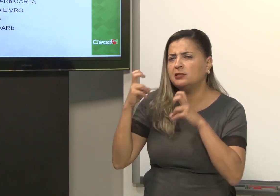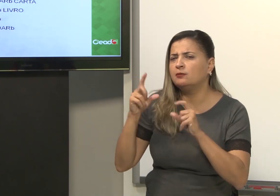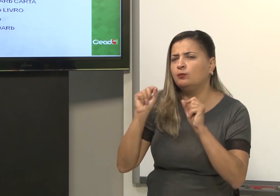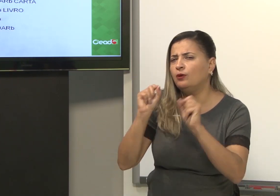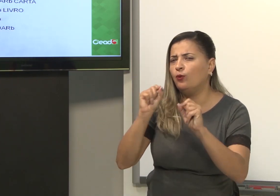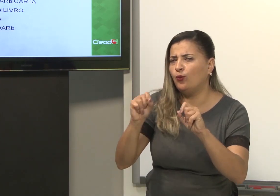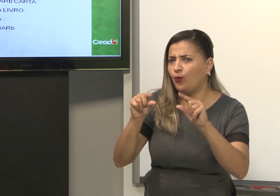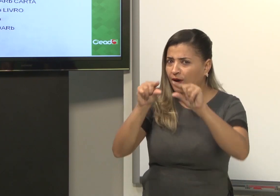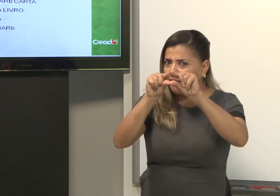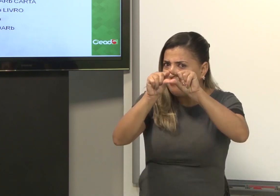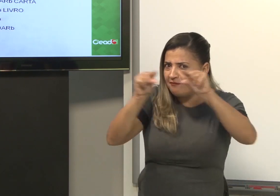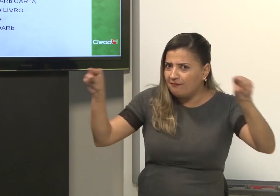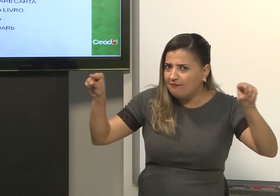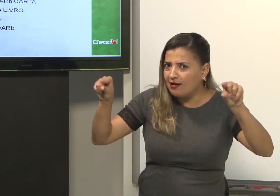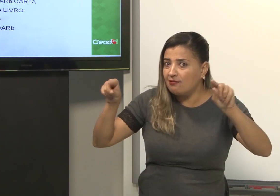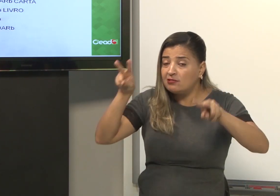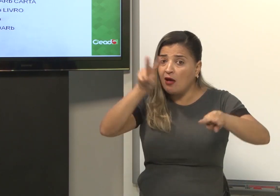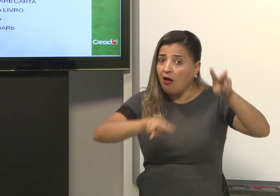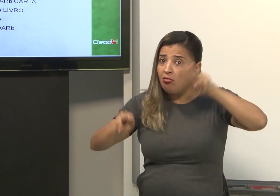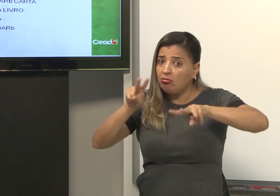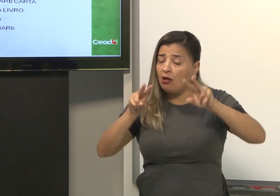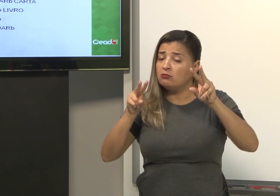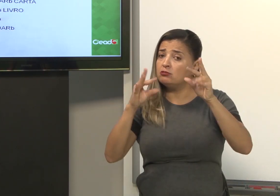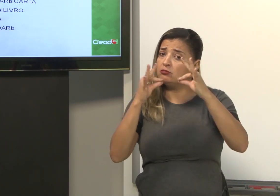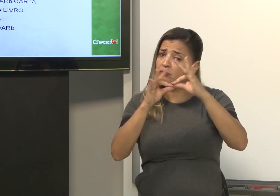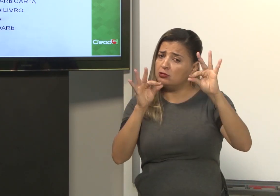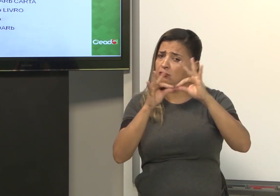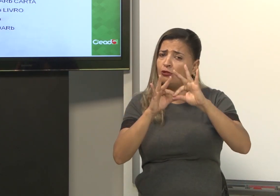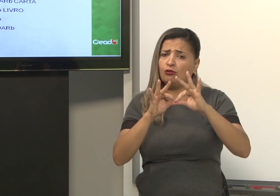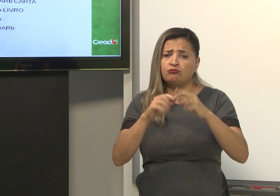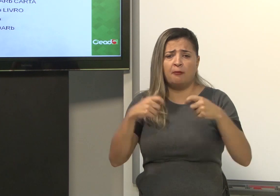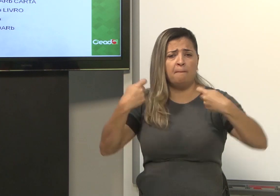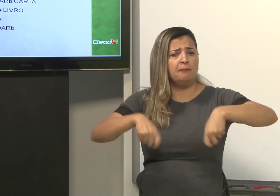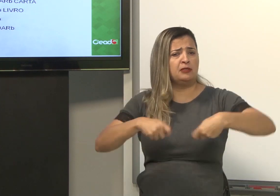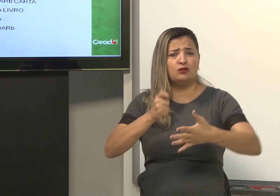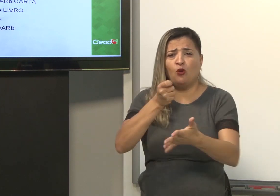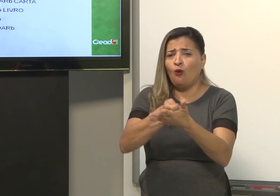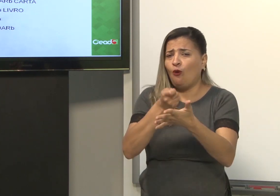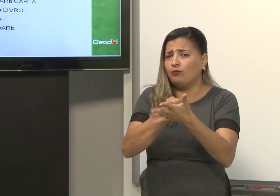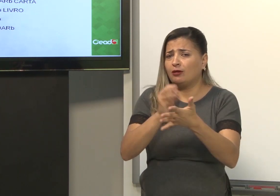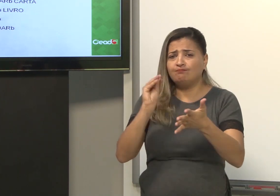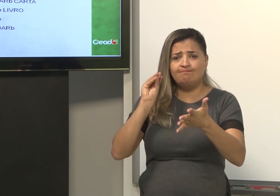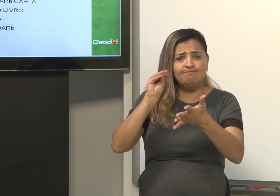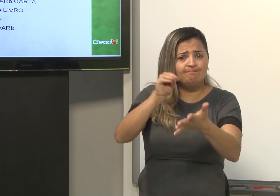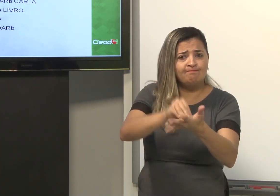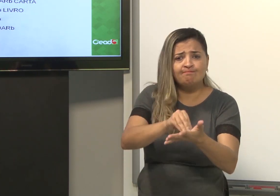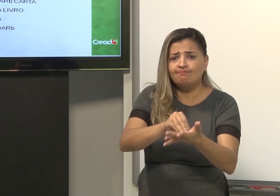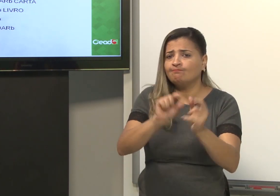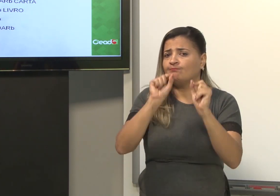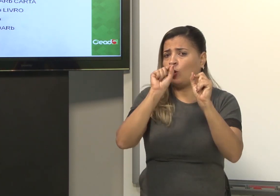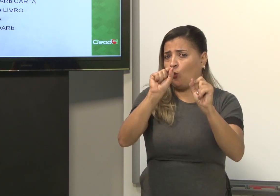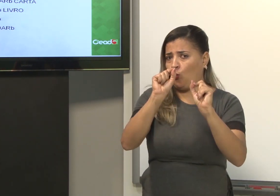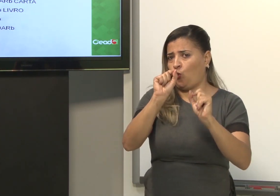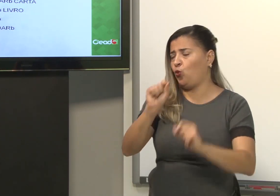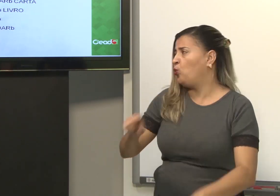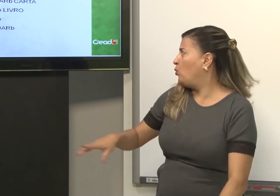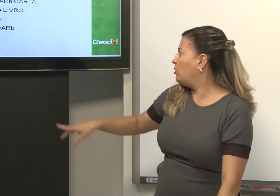Percebam nesse exemplo, essa frase. Faça a avaliação sintática dessa frase. O que está faltando? O que precisa